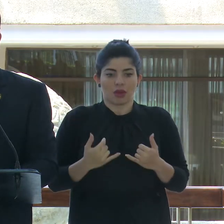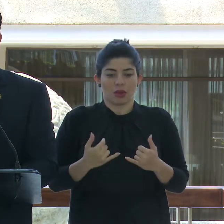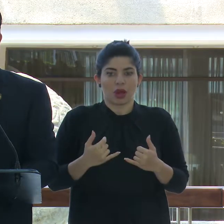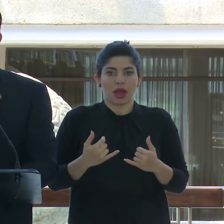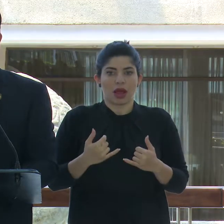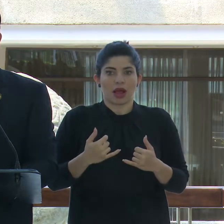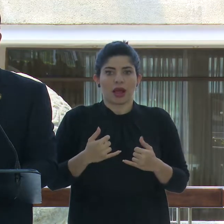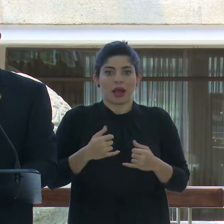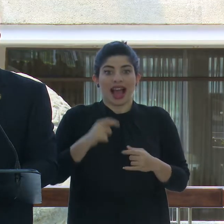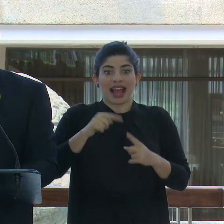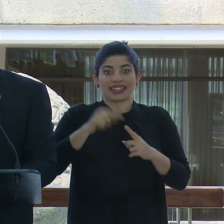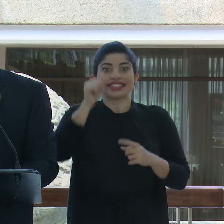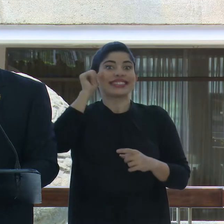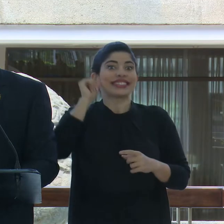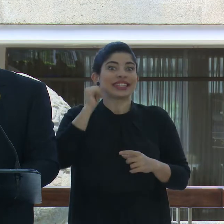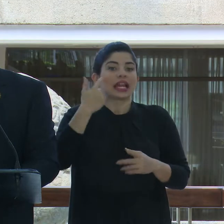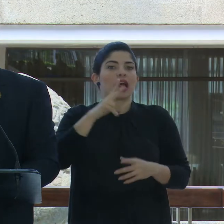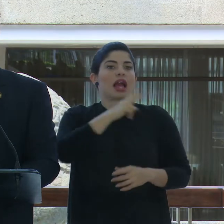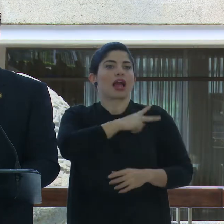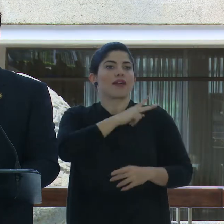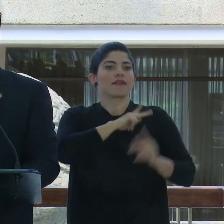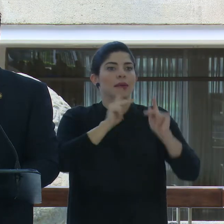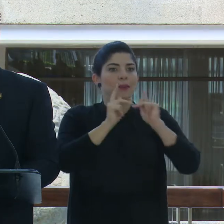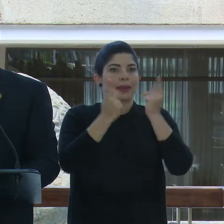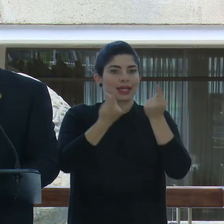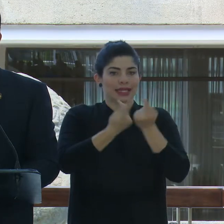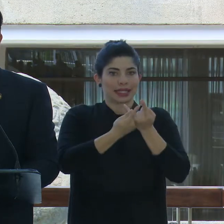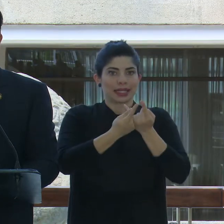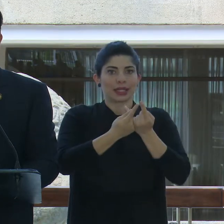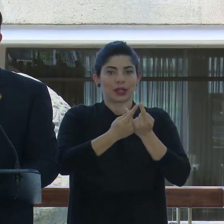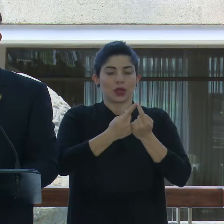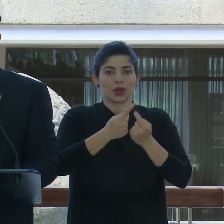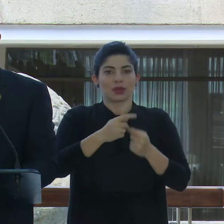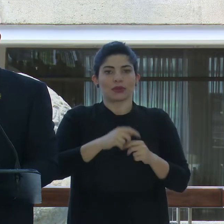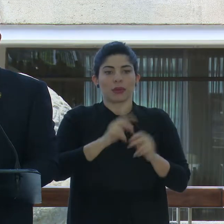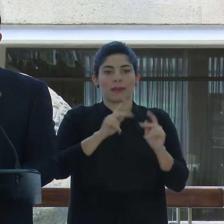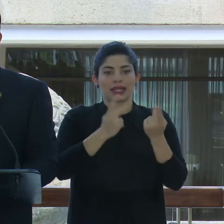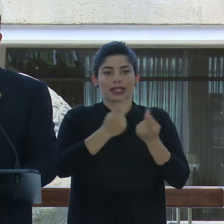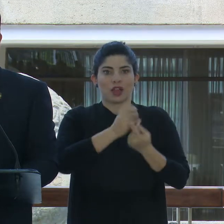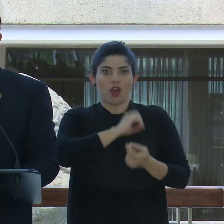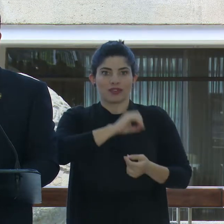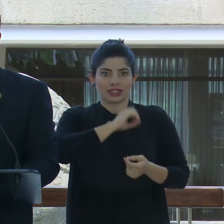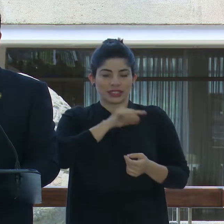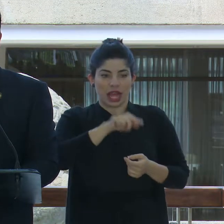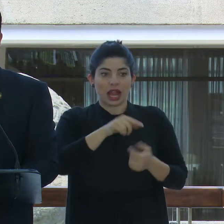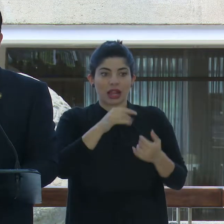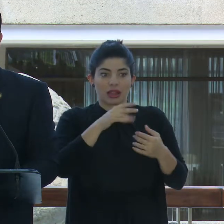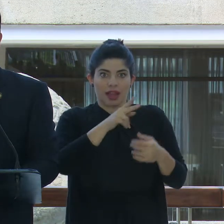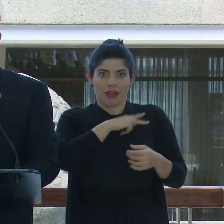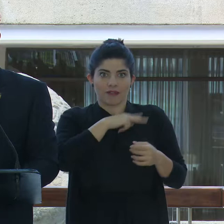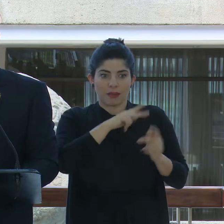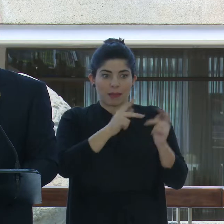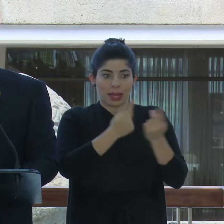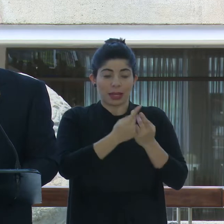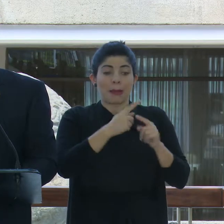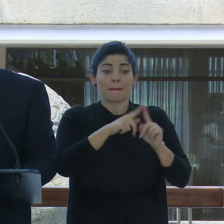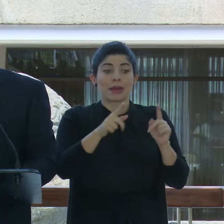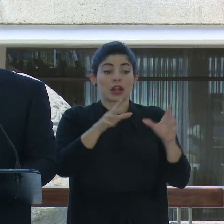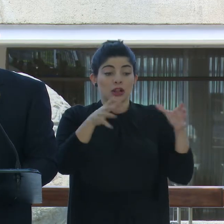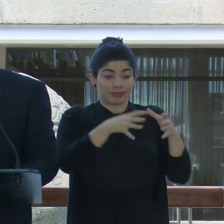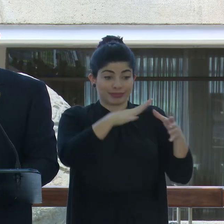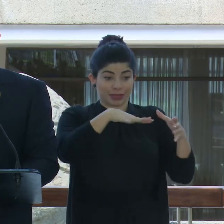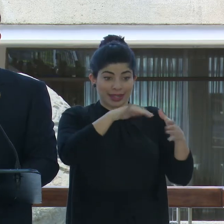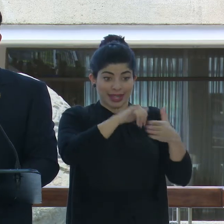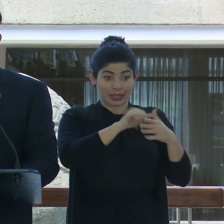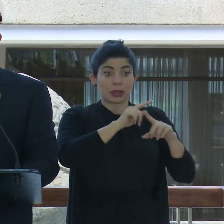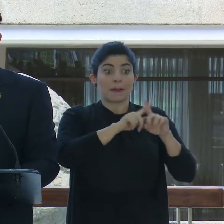Hasta ayer fungía como jefe de fracción de la fracción oficialista. Pero más allá de eso, don Víctor es una